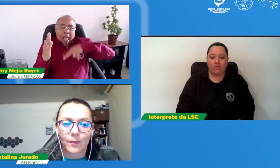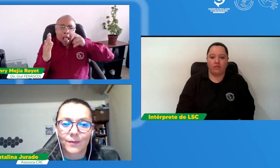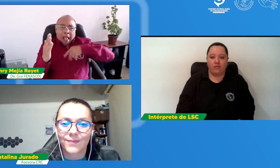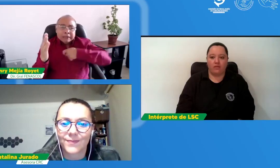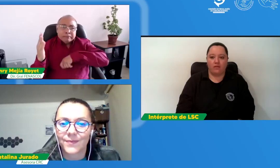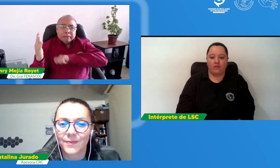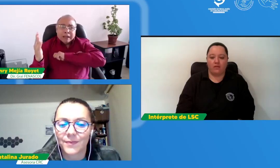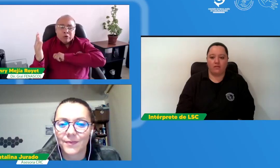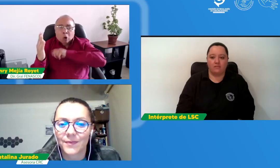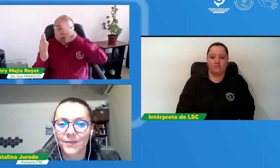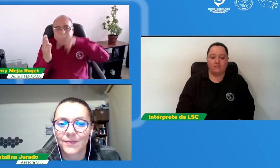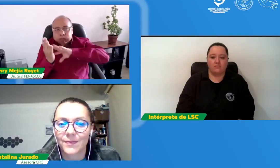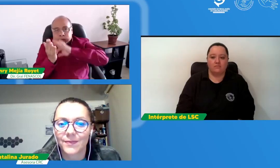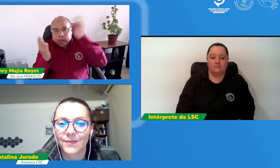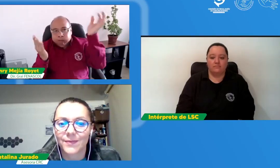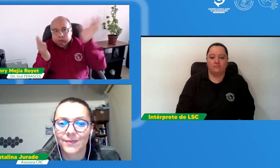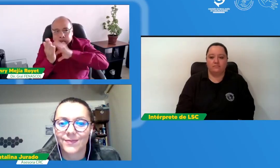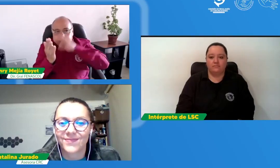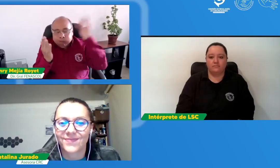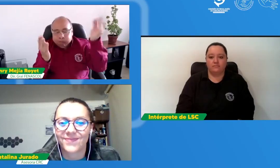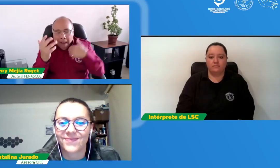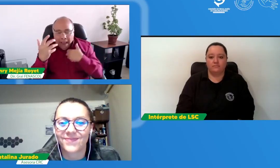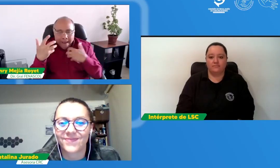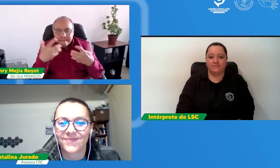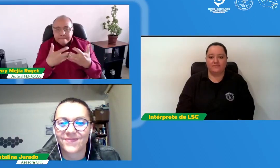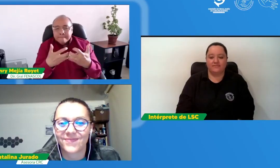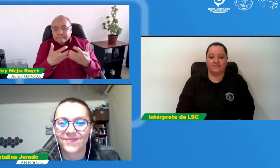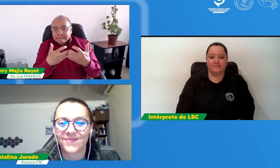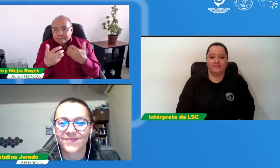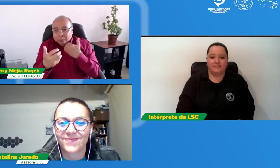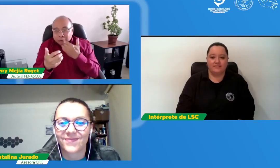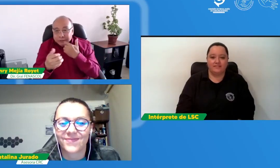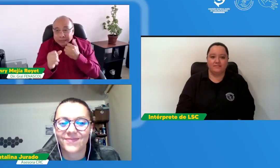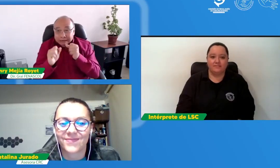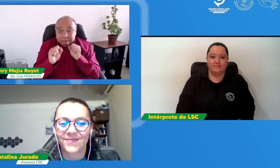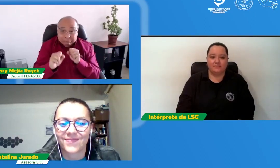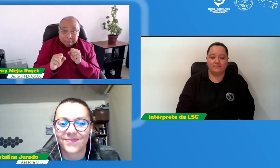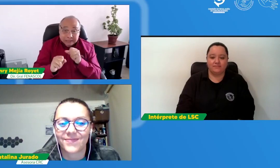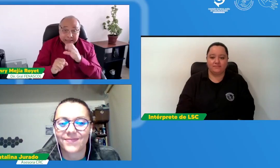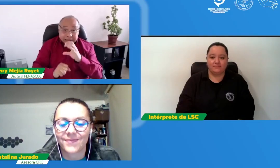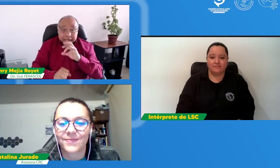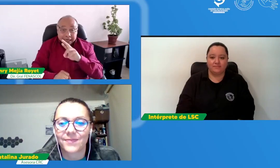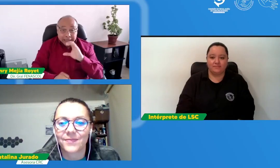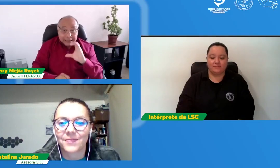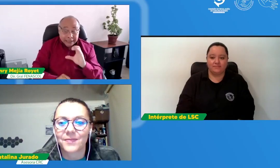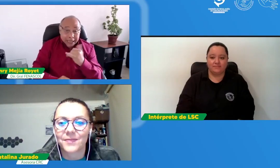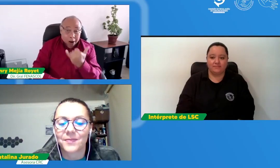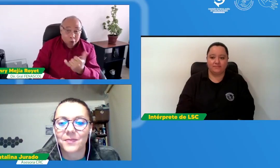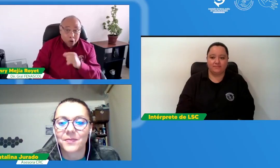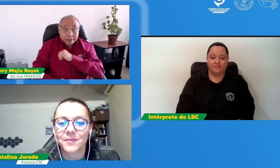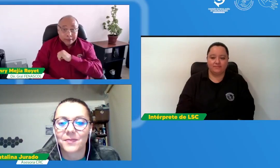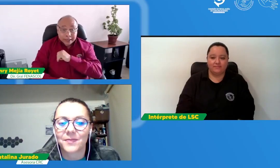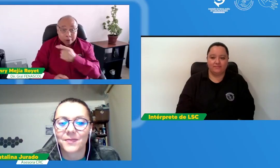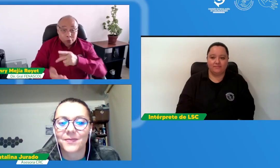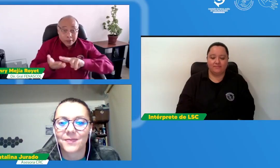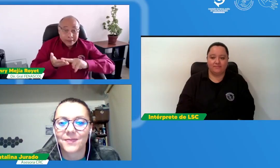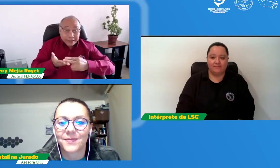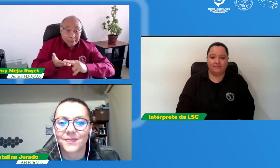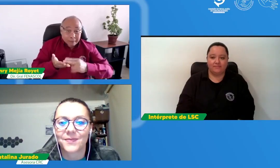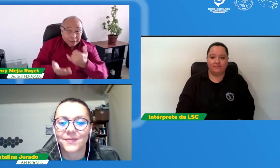sordos dirán uy esto está en español escrito que montón de hojas creo que se me complejiza de pronto la CEREC